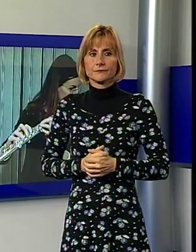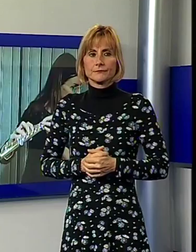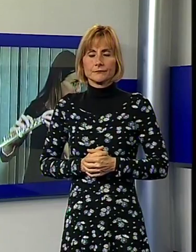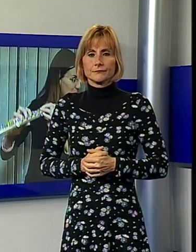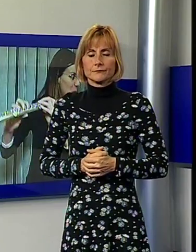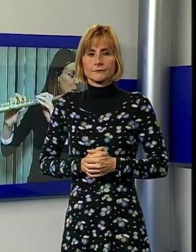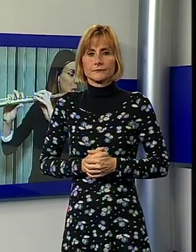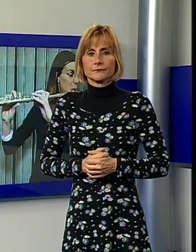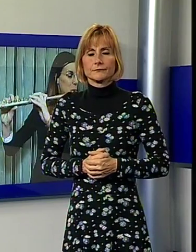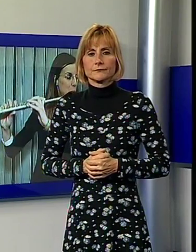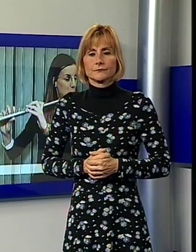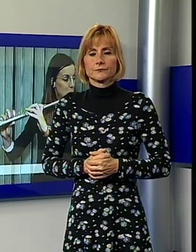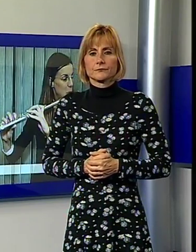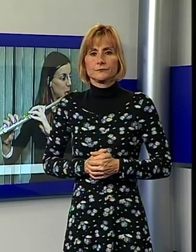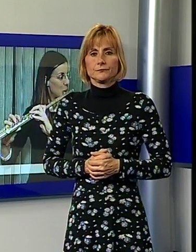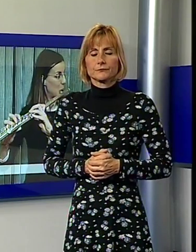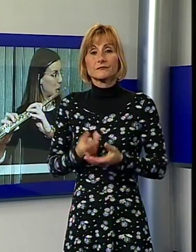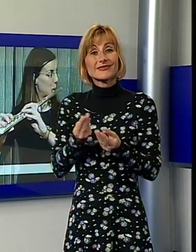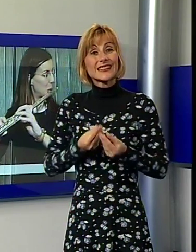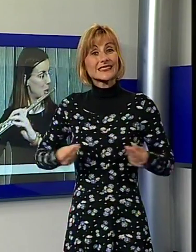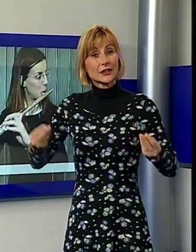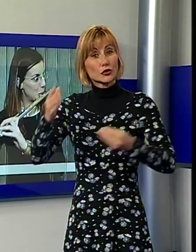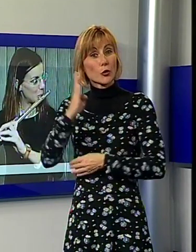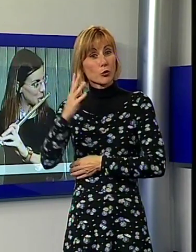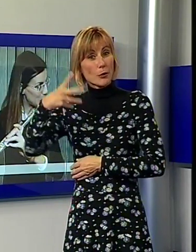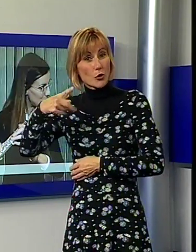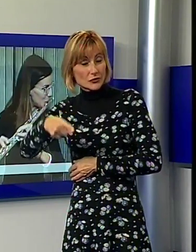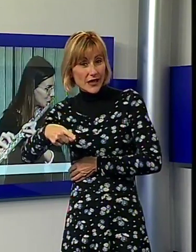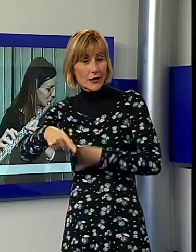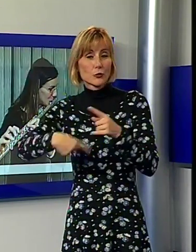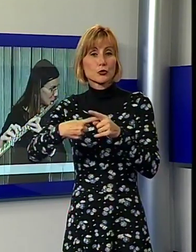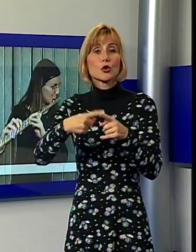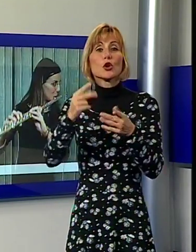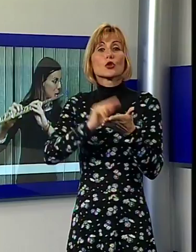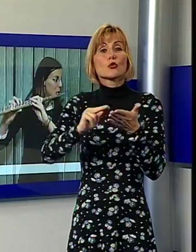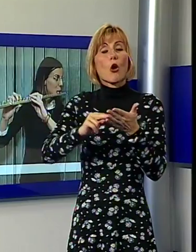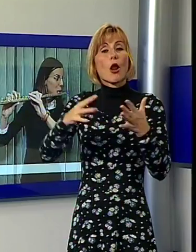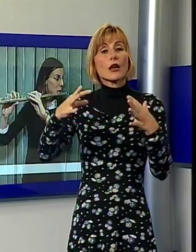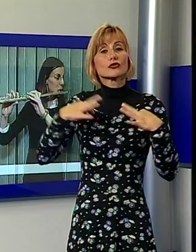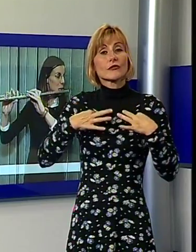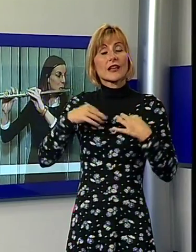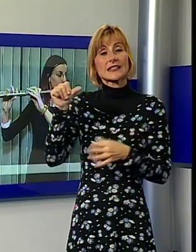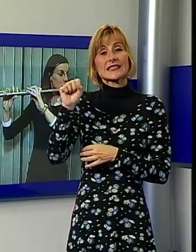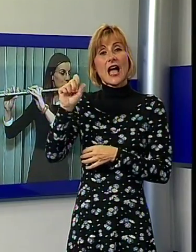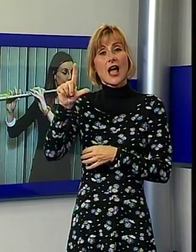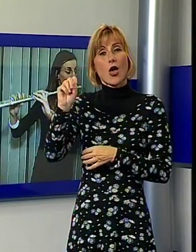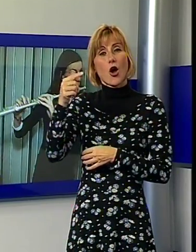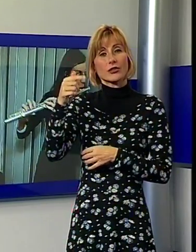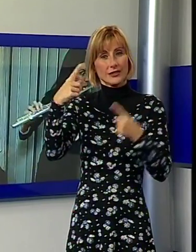Grazie ad alcune eccellenze del territorio e alla scuola civica di musica Salotti, presso la sede della biblioteca di Borgo